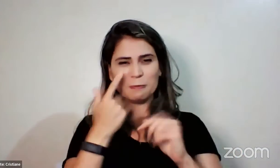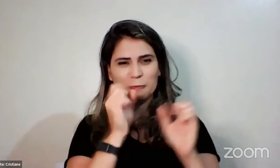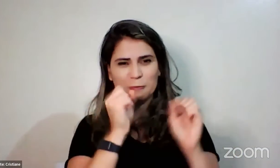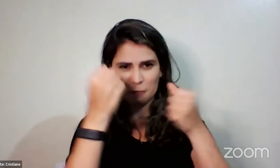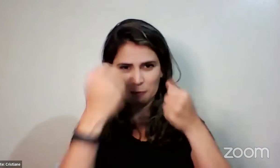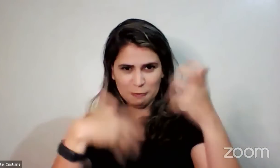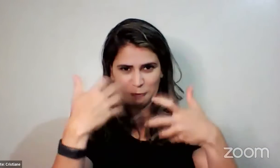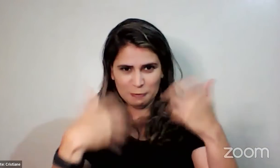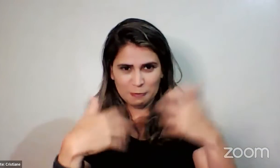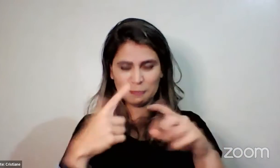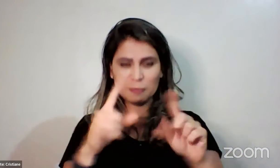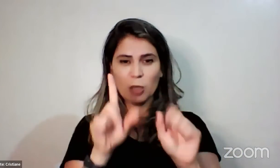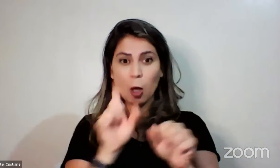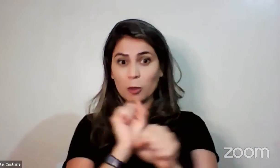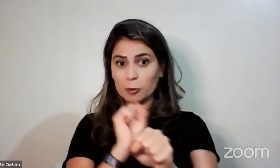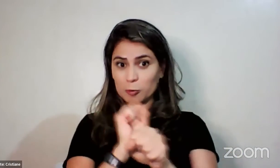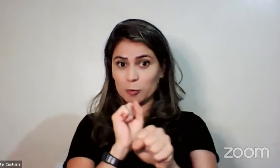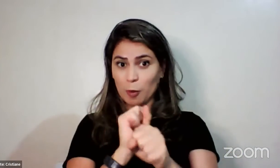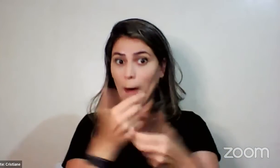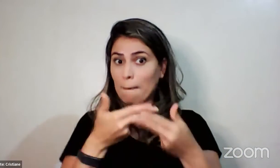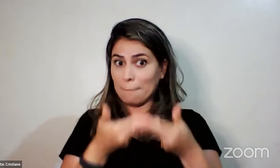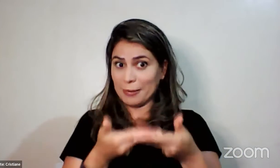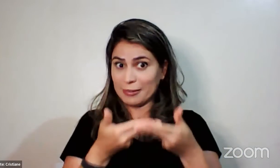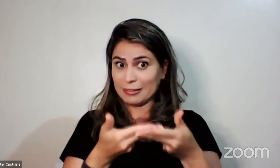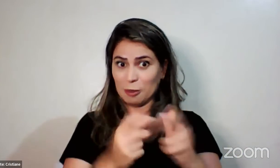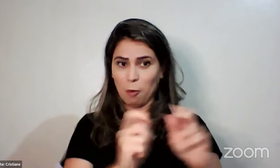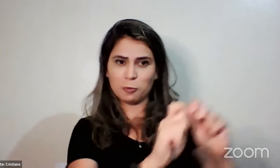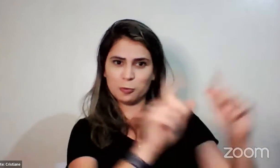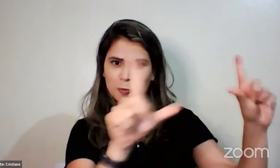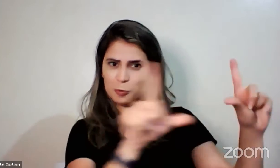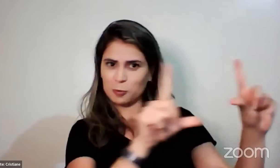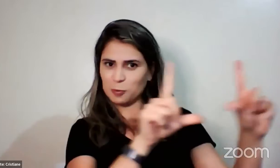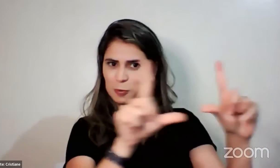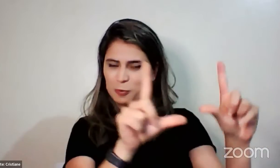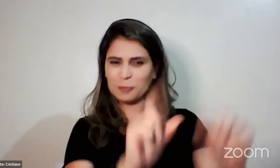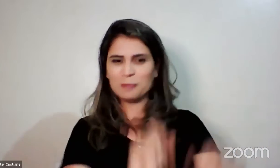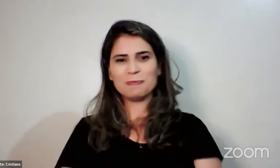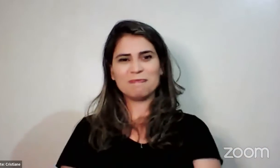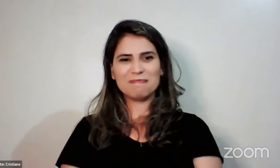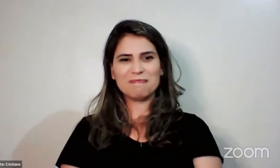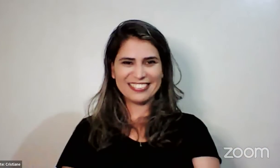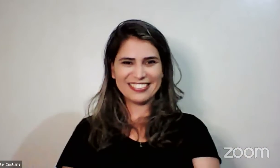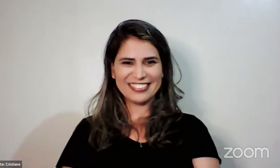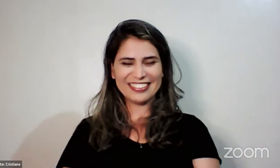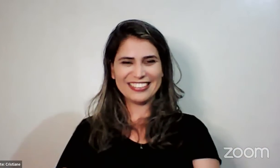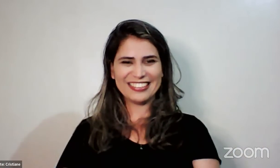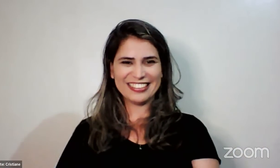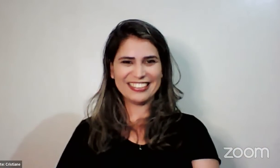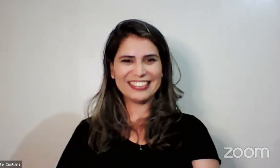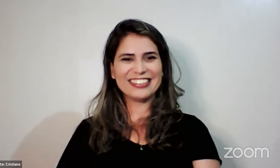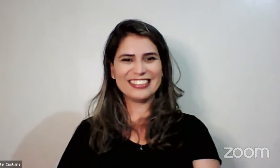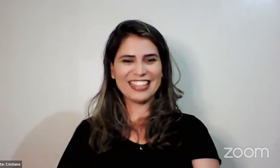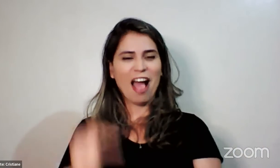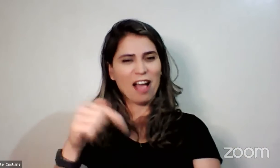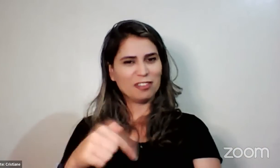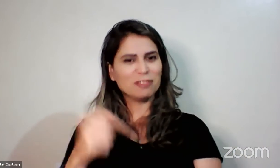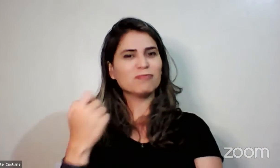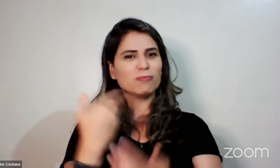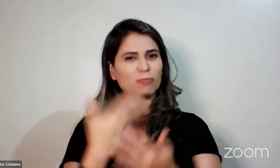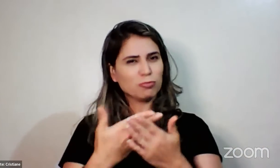Deixa eu só organizar aqui de novo. Não vou tomar muito seu tempo, não. Eu rapidinho aqui eu já